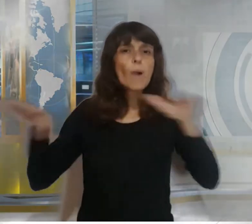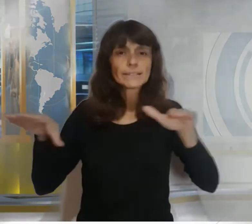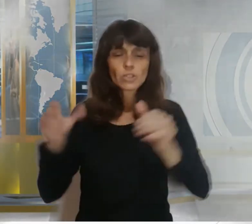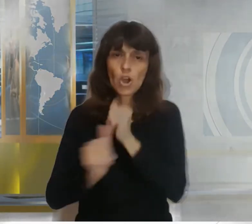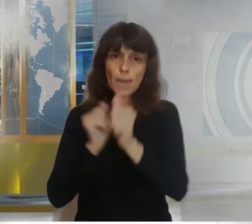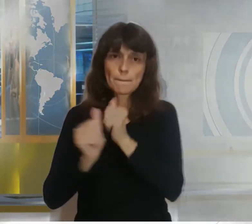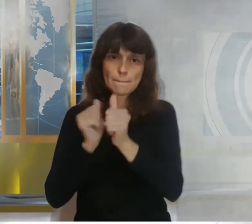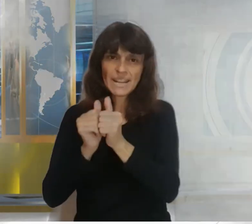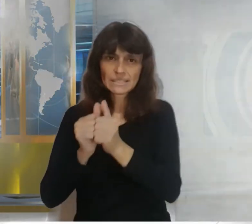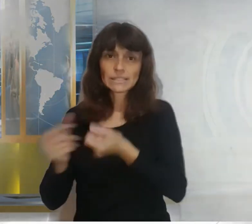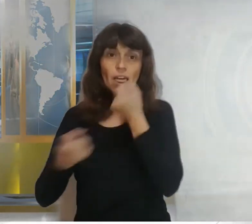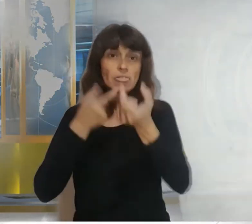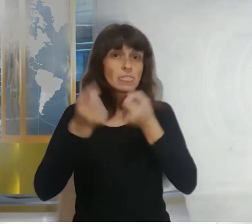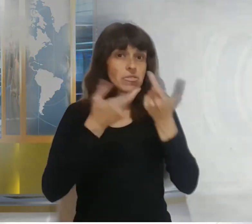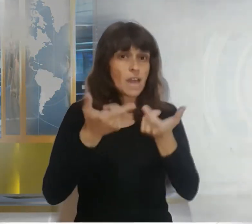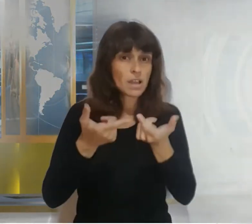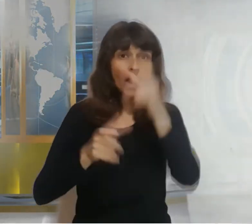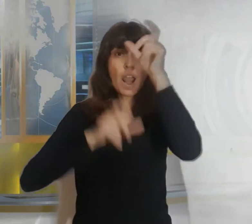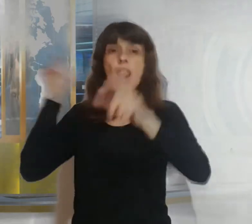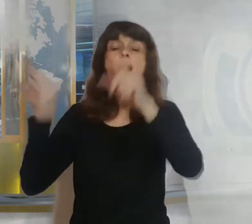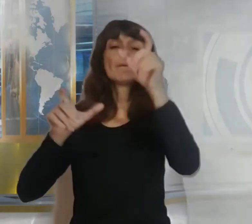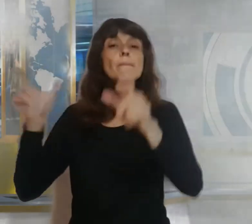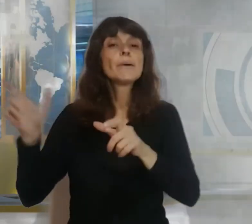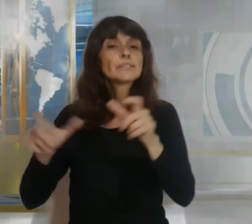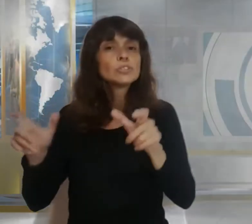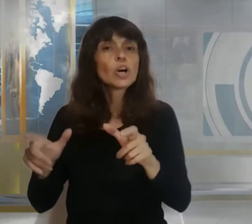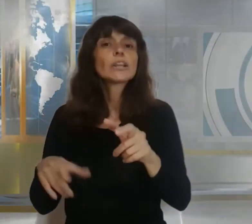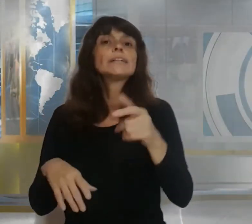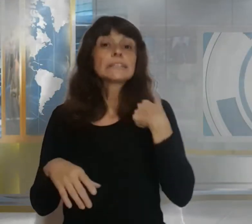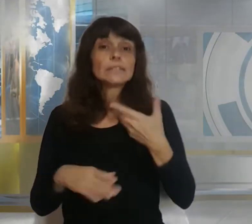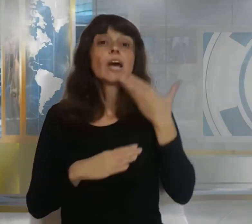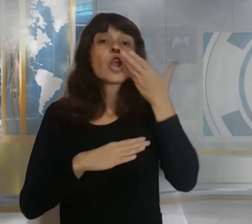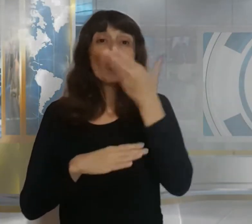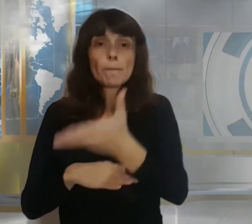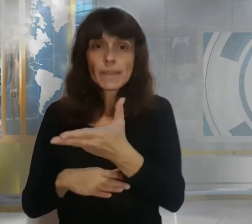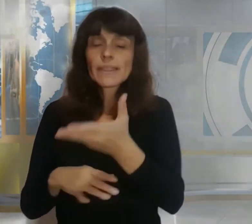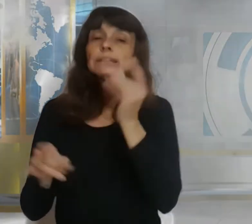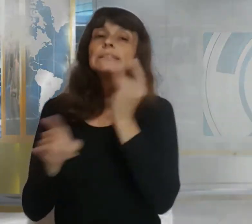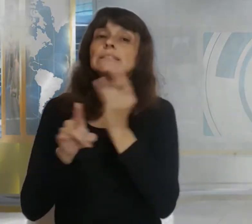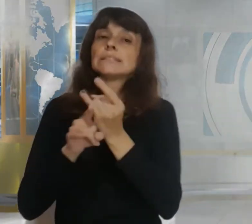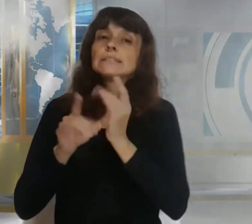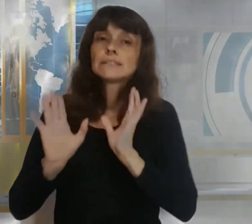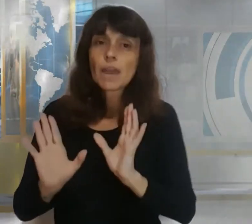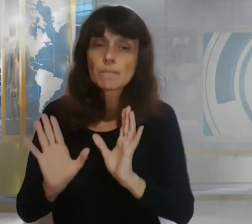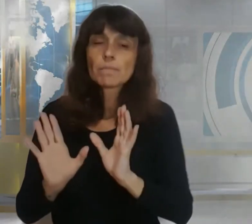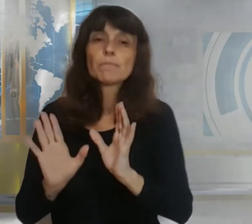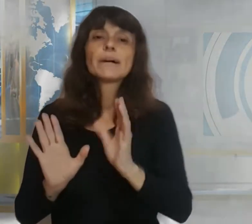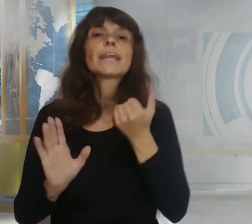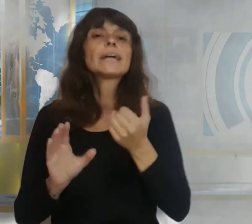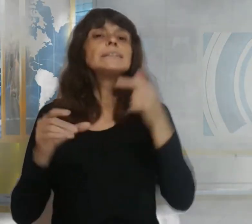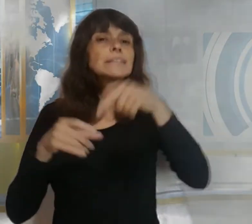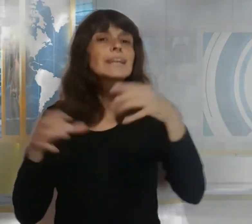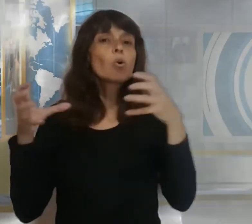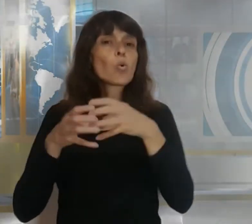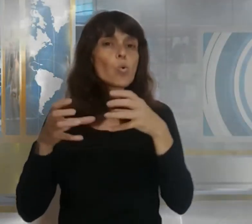usuarios que se lo soliciten siempre y cuando pertenezcan al universo de beneficiarios